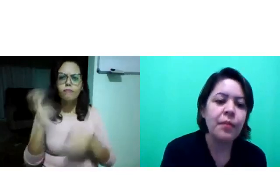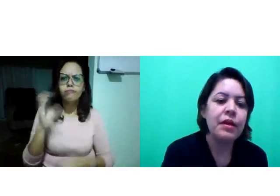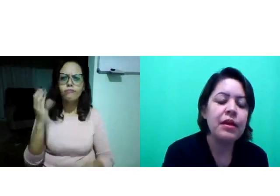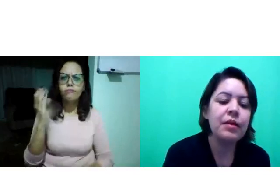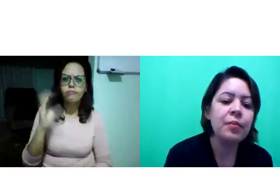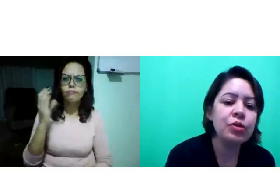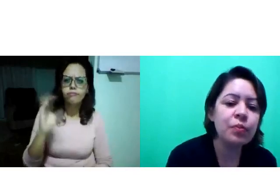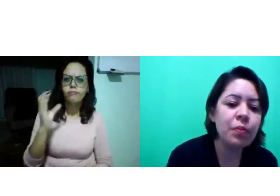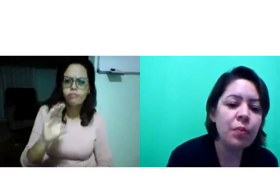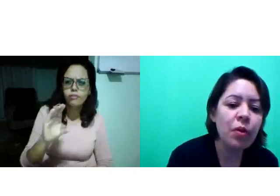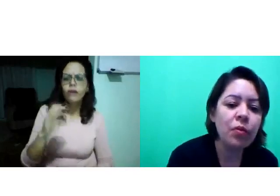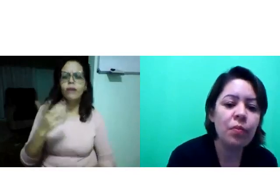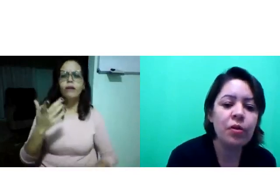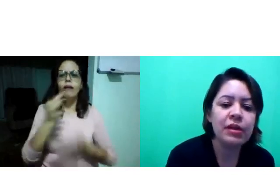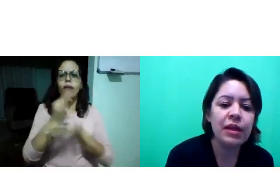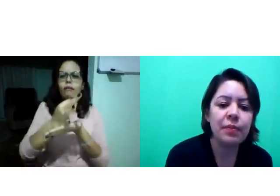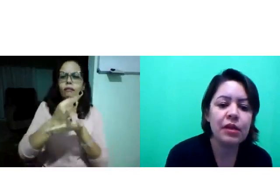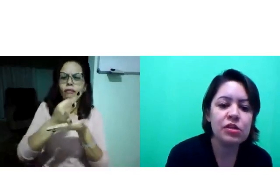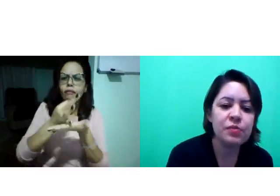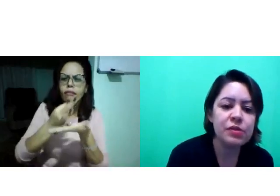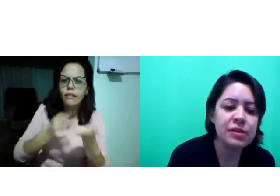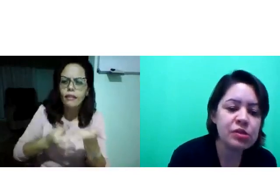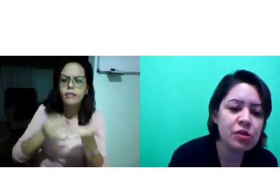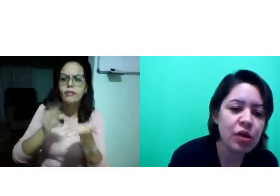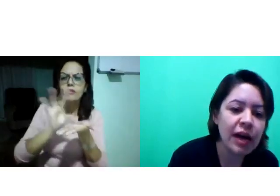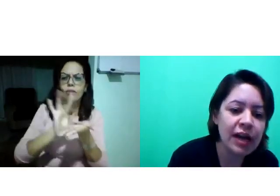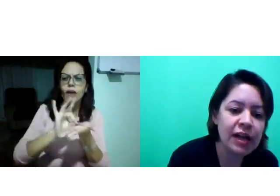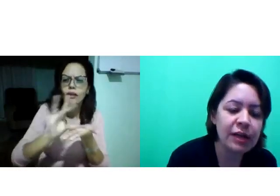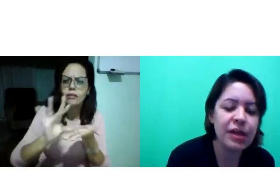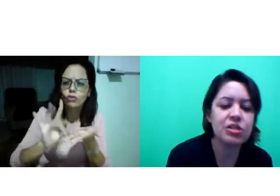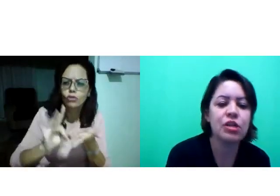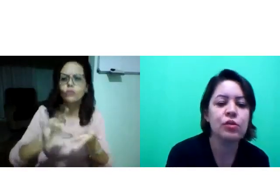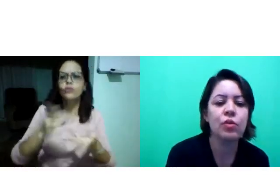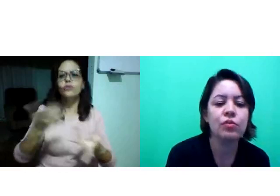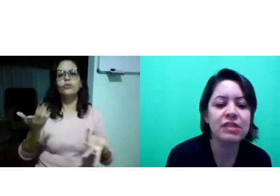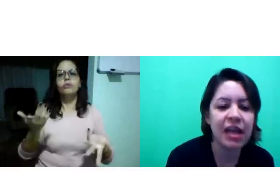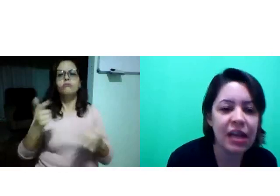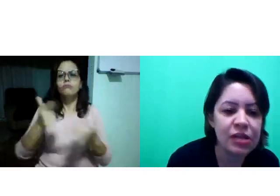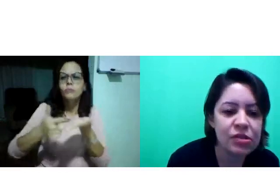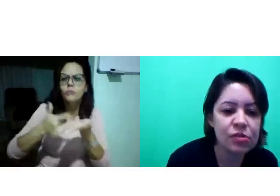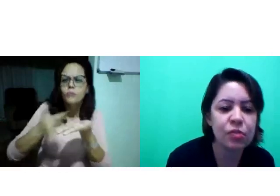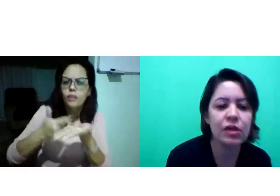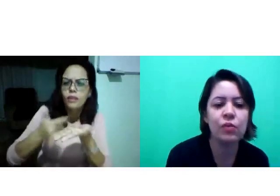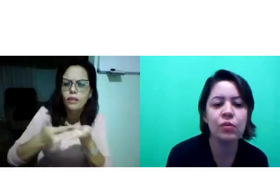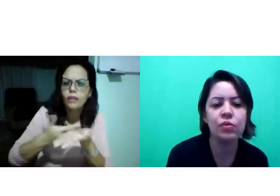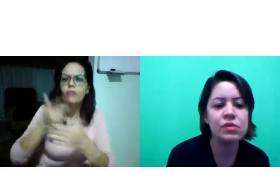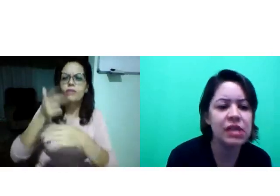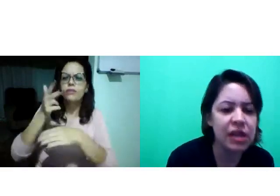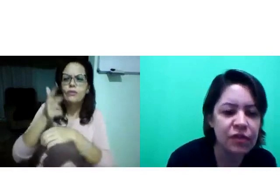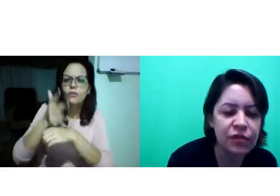muito bom porque nós possamos colocar ali preenchendo com textos,